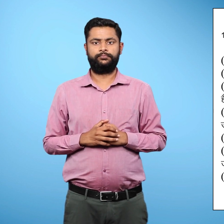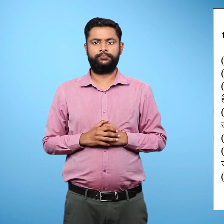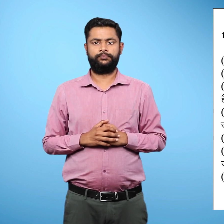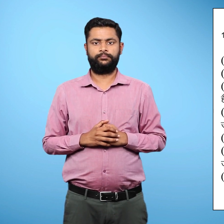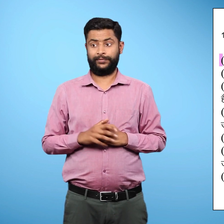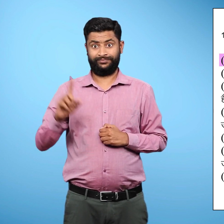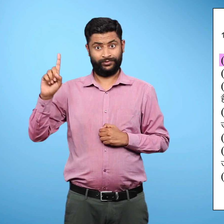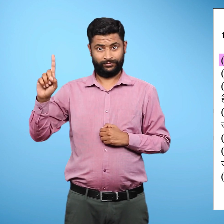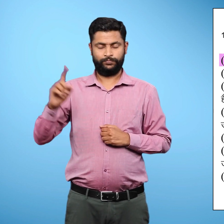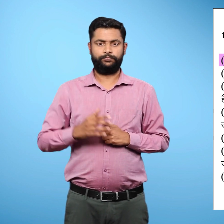पहला